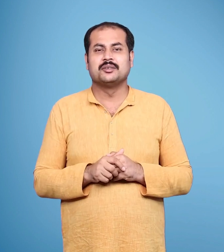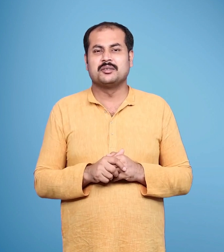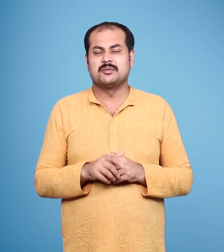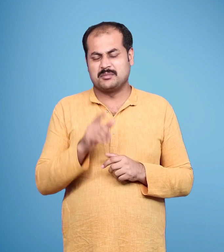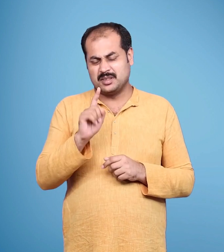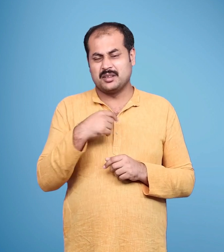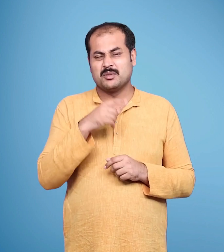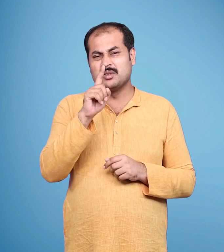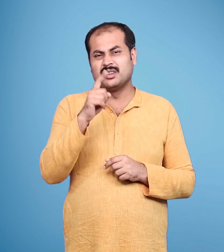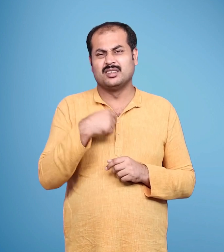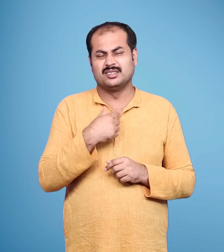मुझे बस एक दुख है